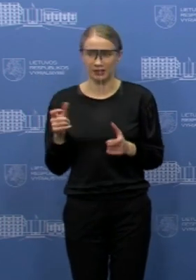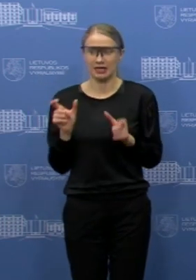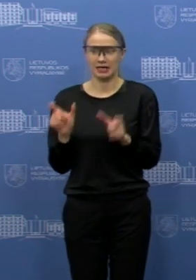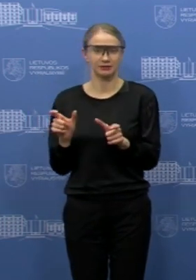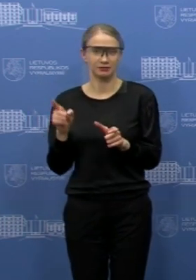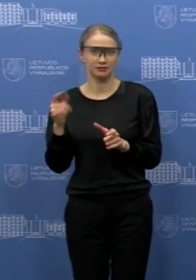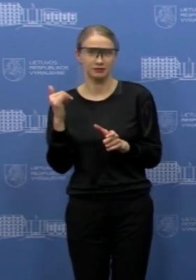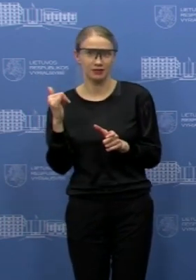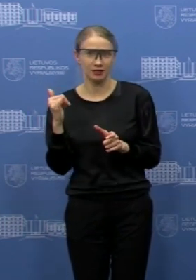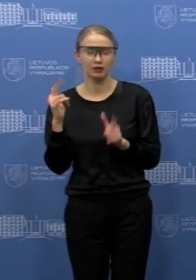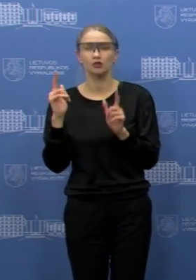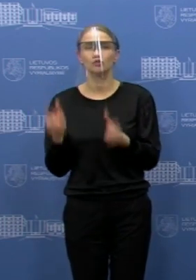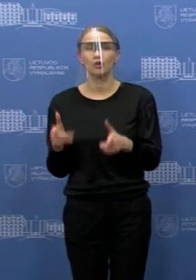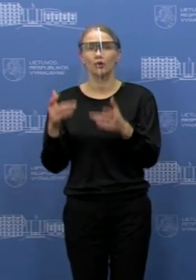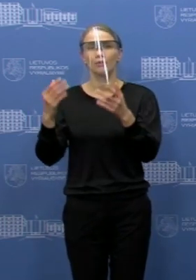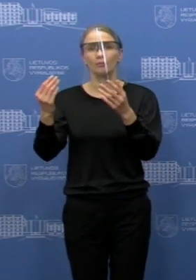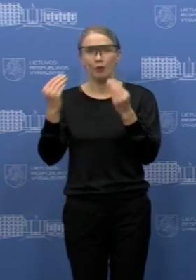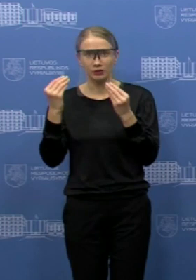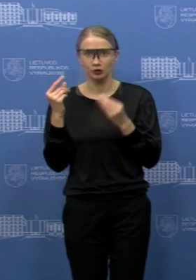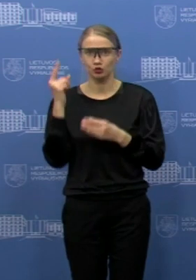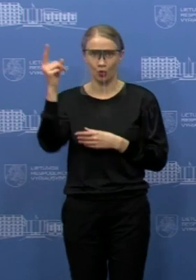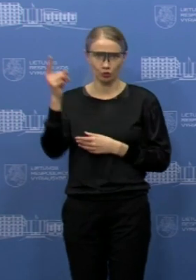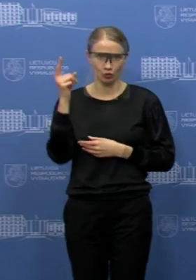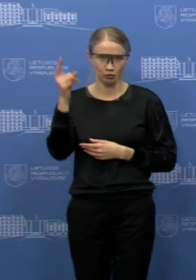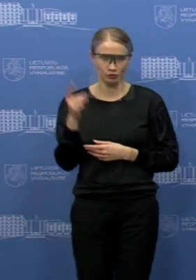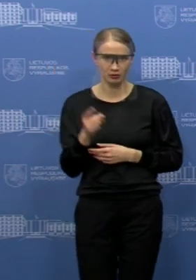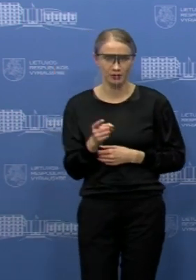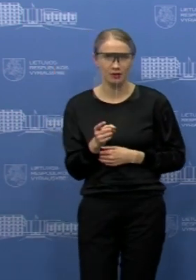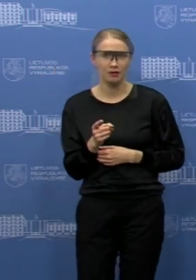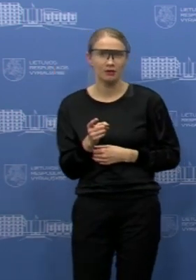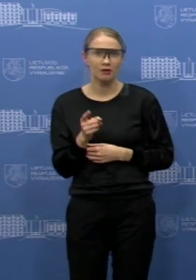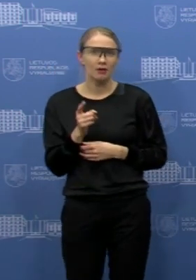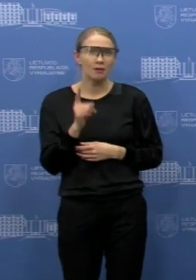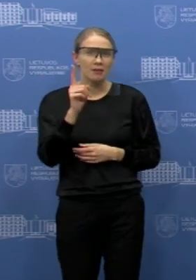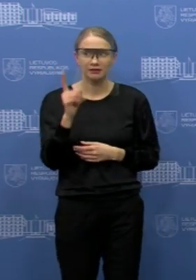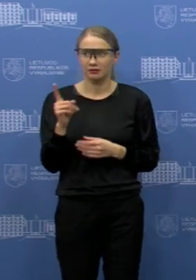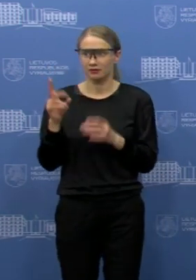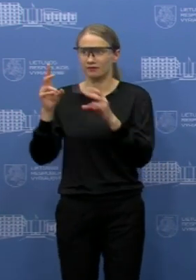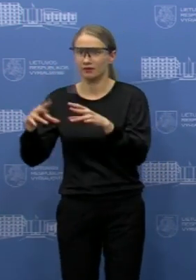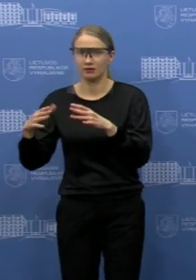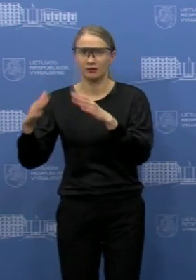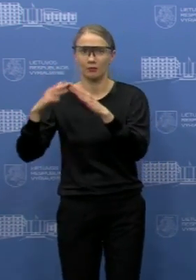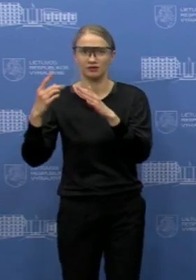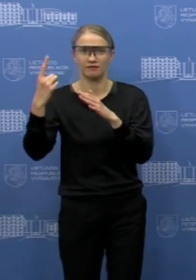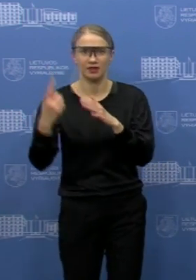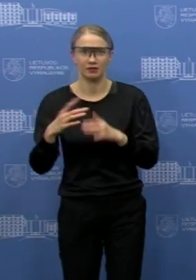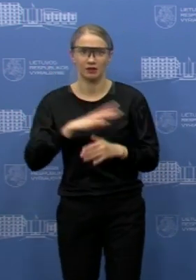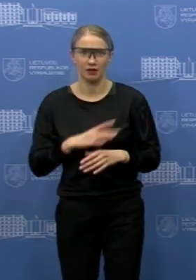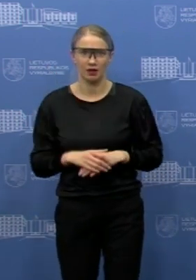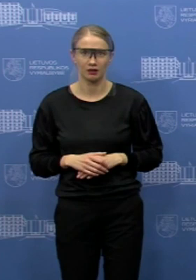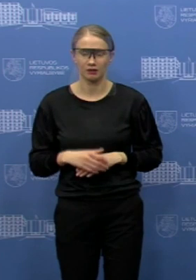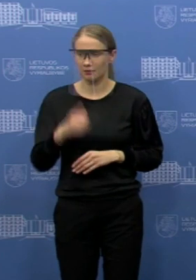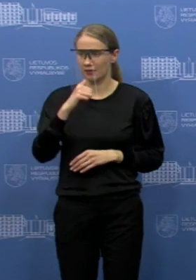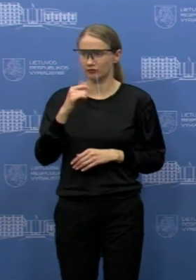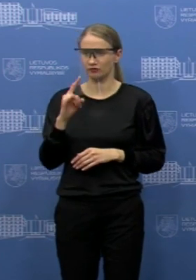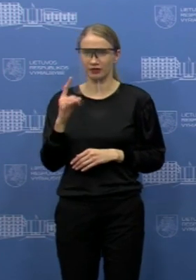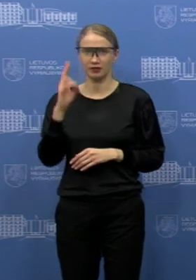sąlygos, turėtų mokytis nuo tolinių būdu, bet negali būti turbūt paliekami vieni, pavyzdžiui, penktuorišištų klasių mokiniai, tai ar